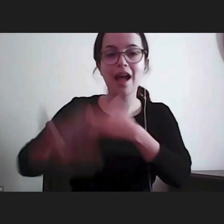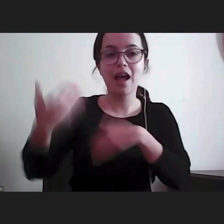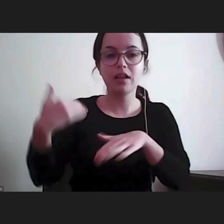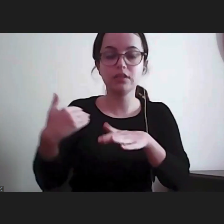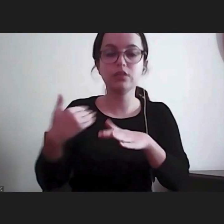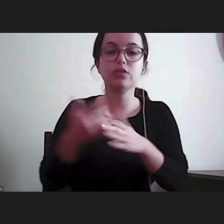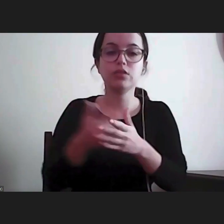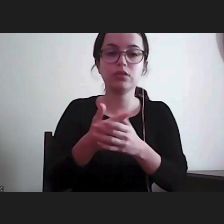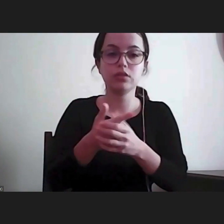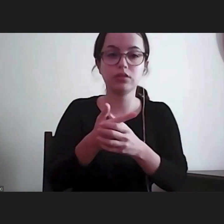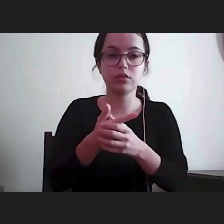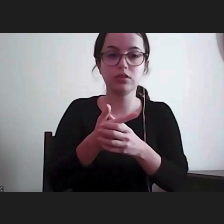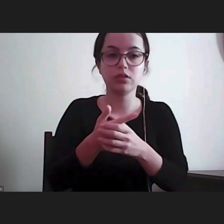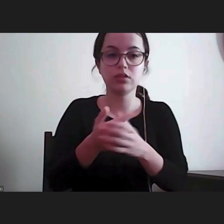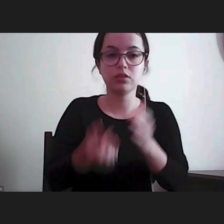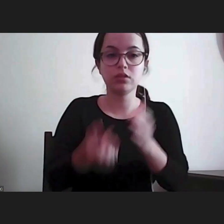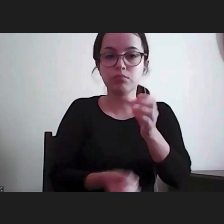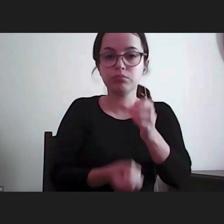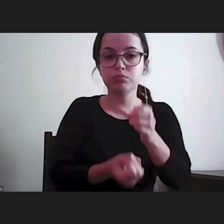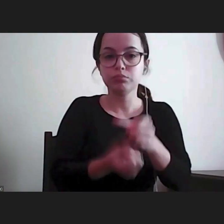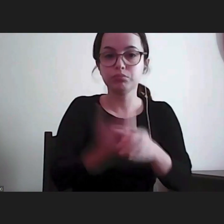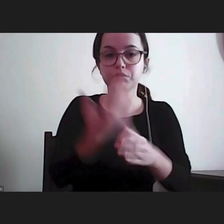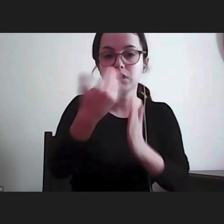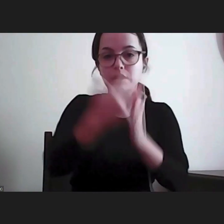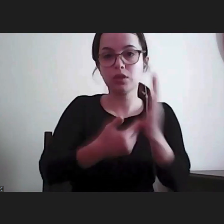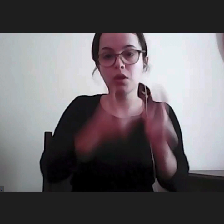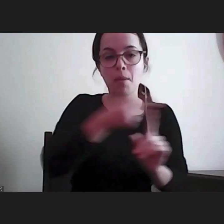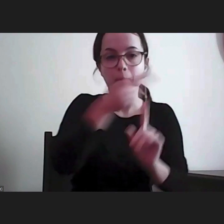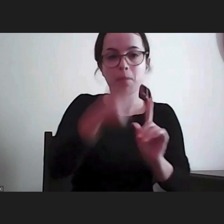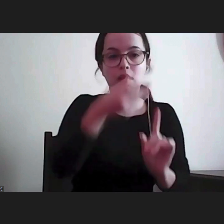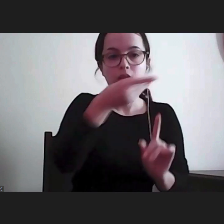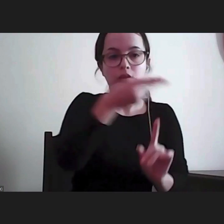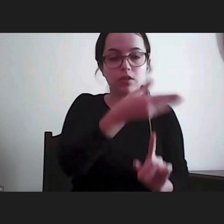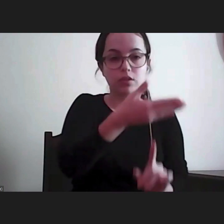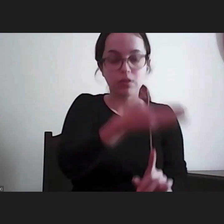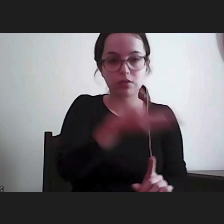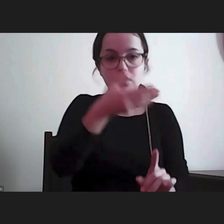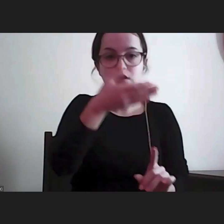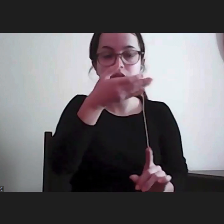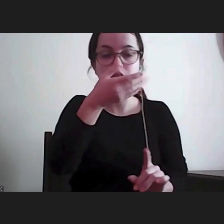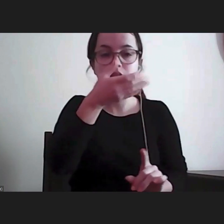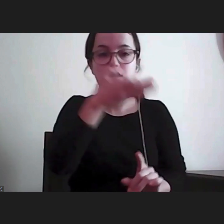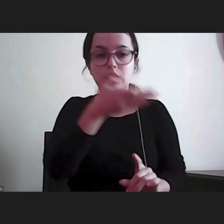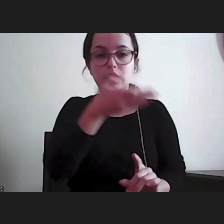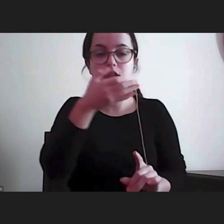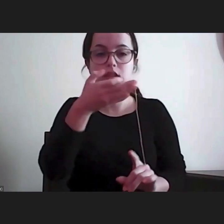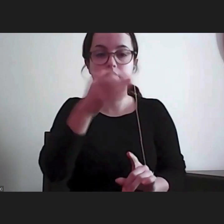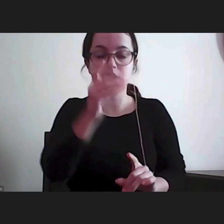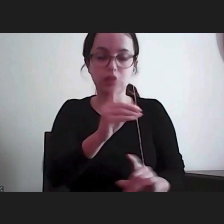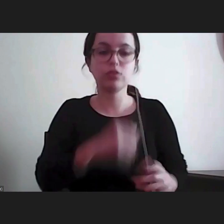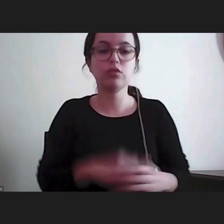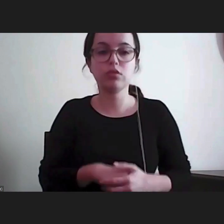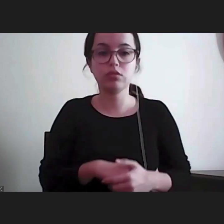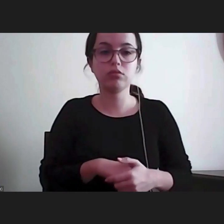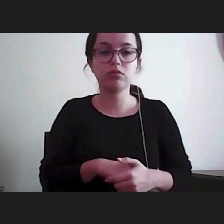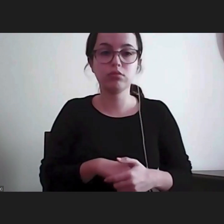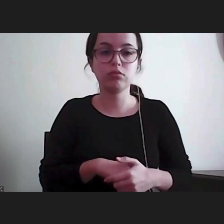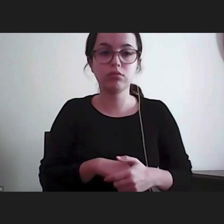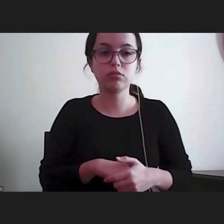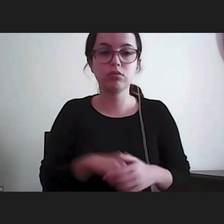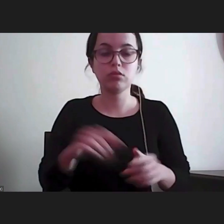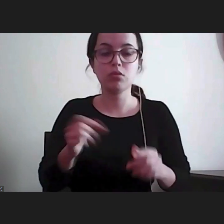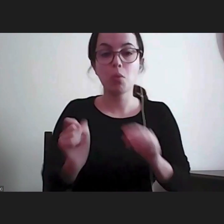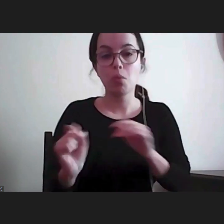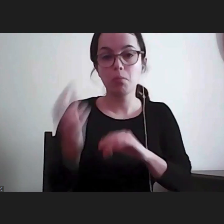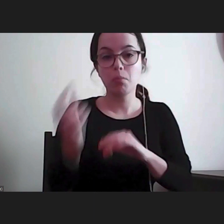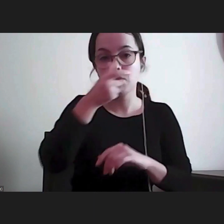Justiça não é criado pela Constituição de 76, ele é criado por lei anterior, não é assim? O primeiro Provedor